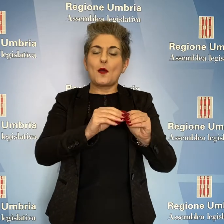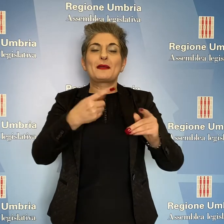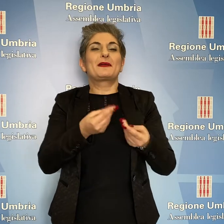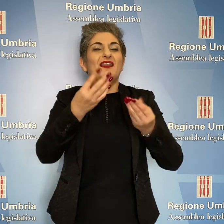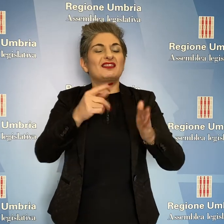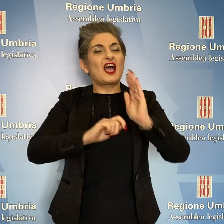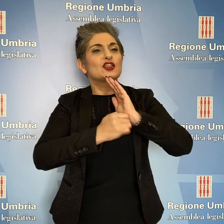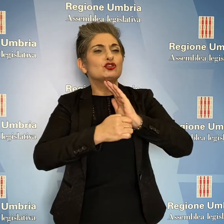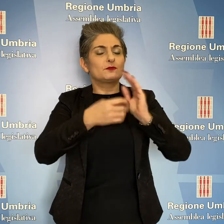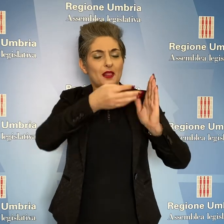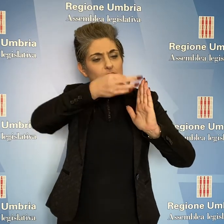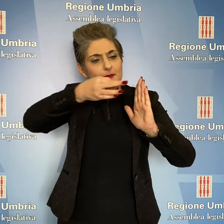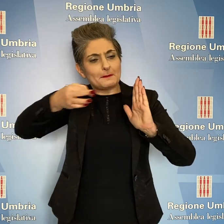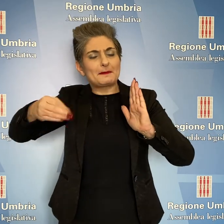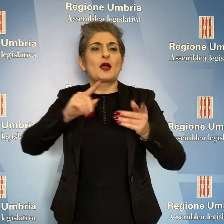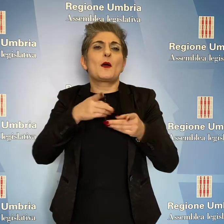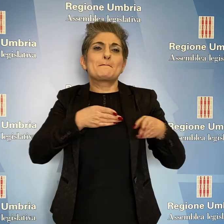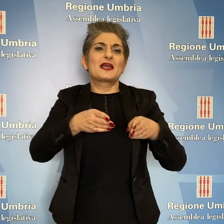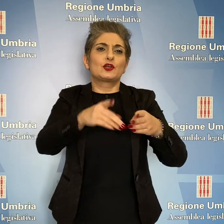modalità di abilitazione alla professione.